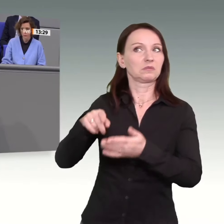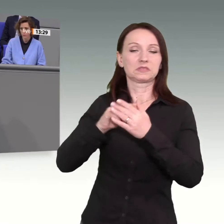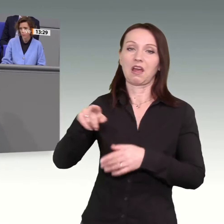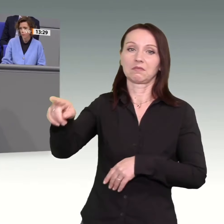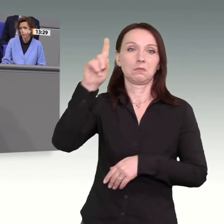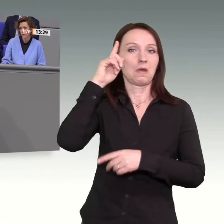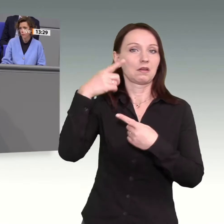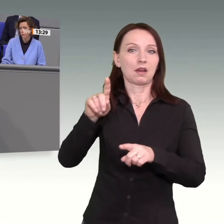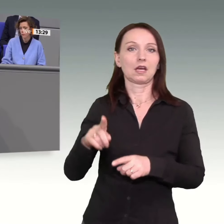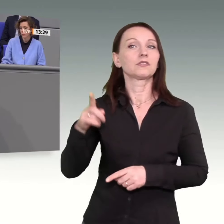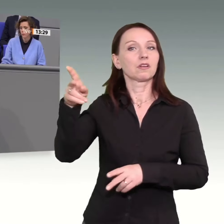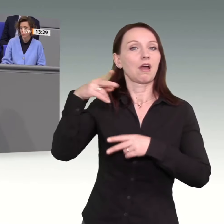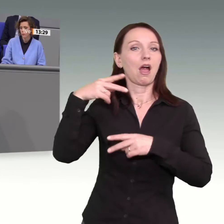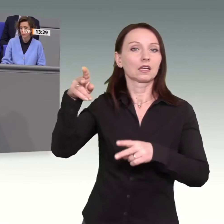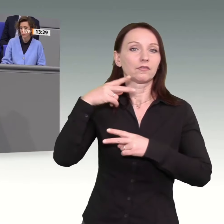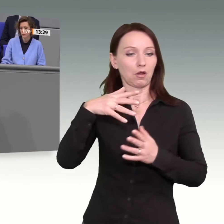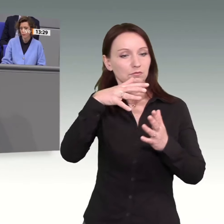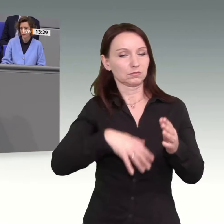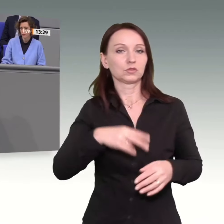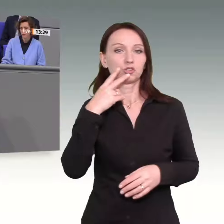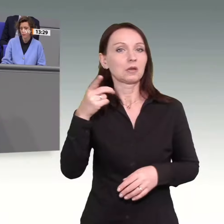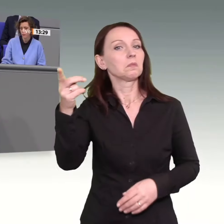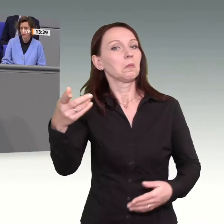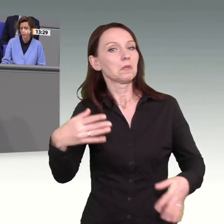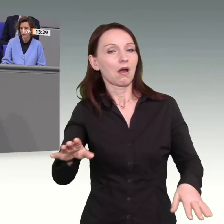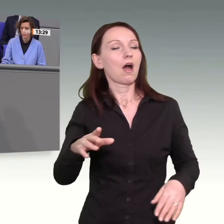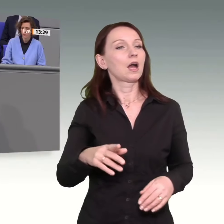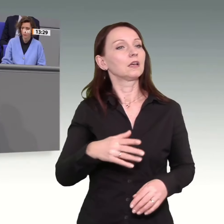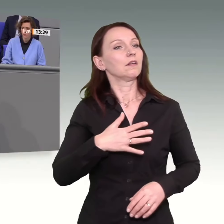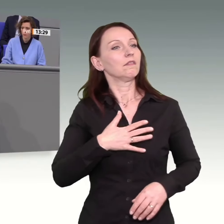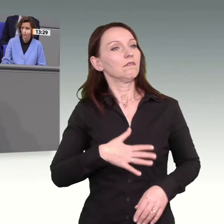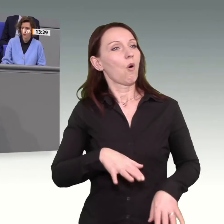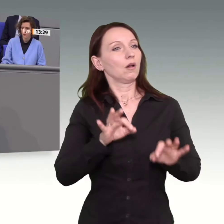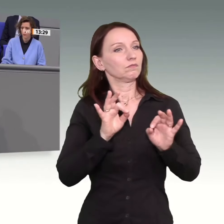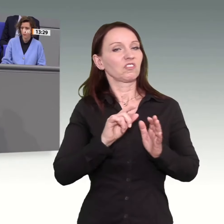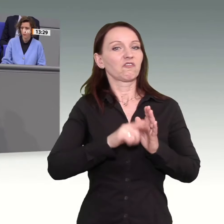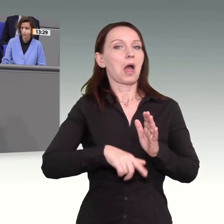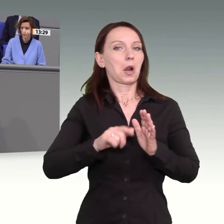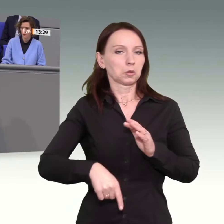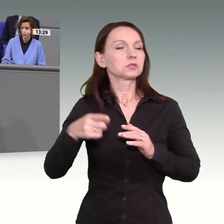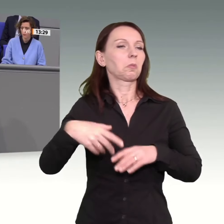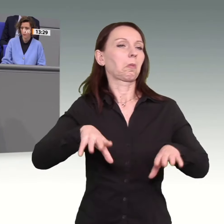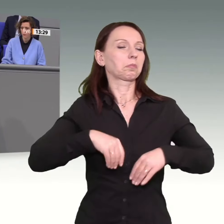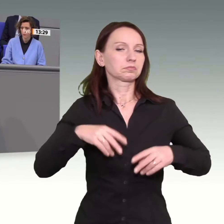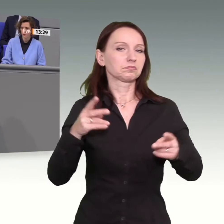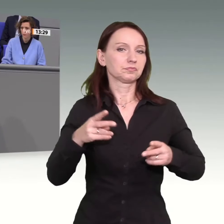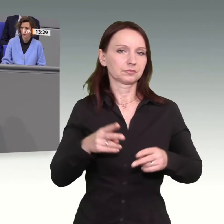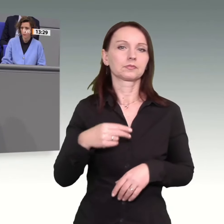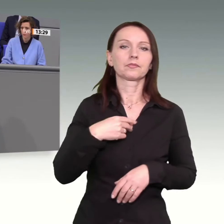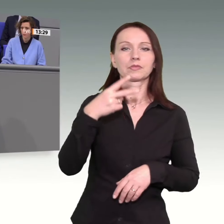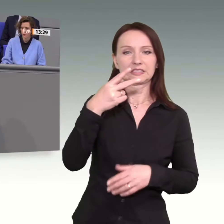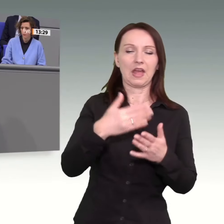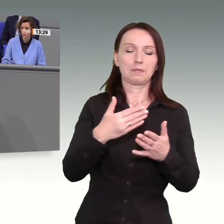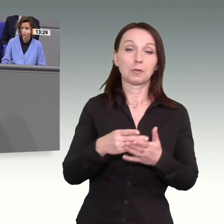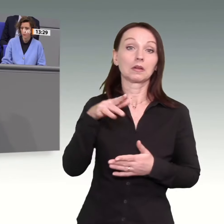deutlich, dass sie bereit sind, Wohlfahrtsverluste in Kauf zu nehmen. Ich will das an zwei Beispielen mal deutlich machen, an zwei Beispielen von